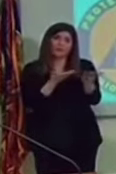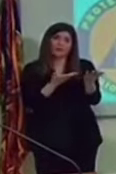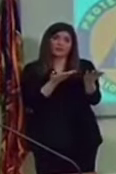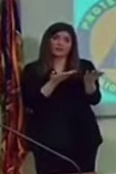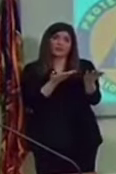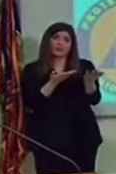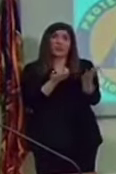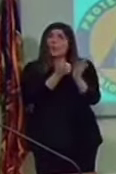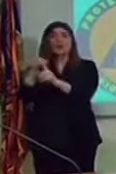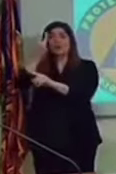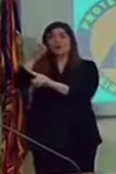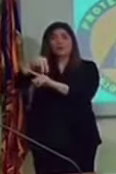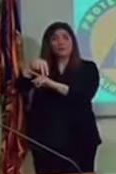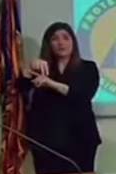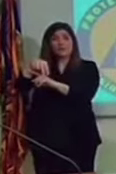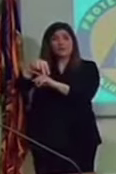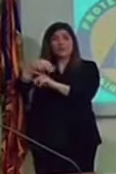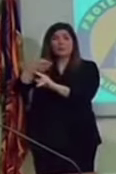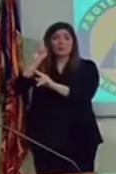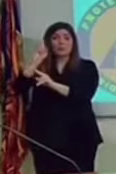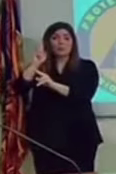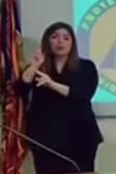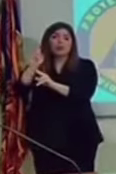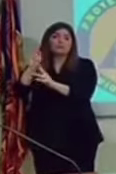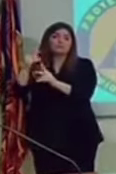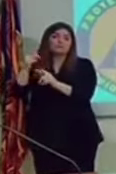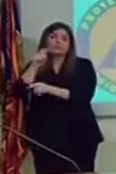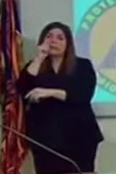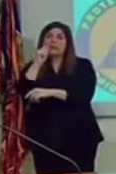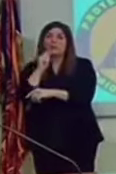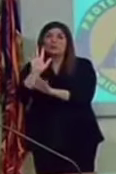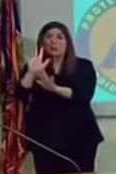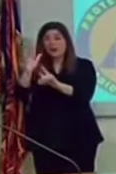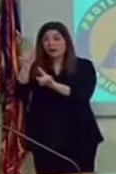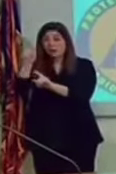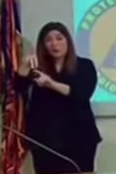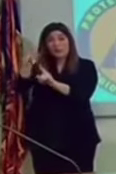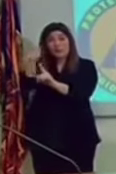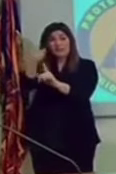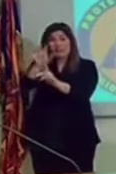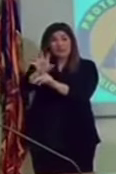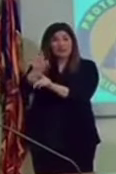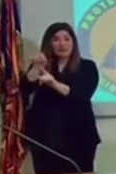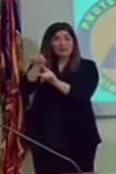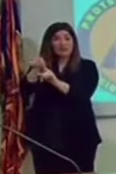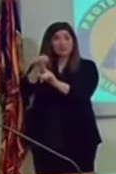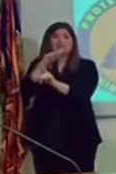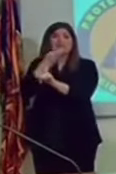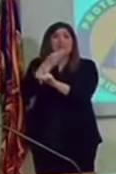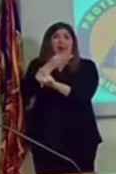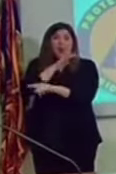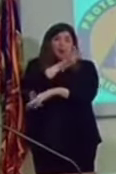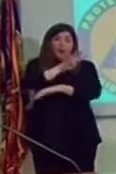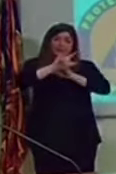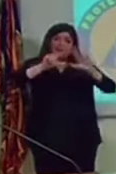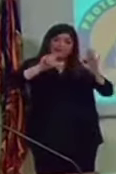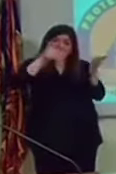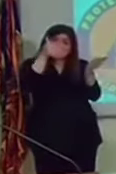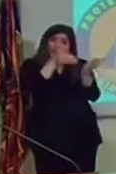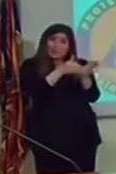Giusto? No. Ciò vuol dire che 47.000 è più che 20 volte